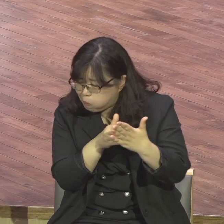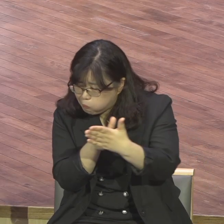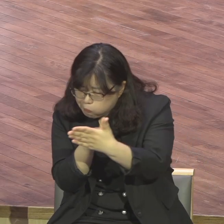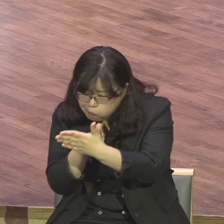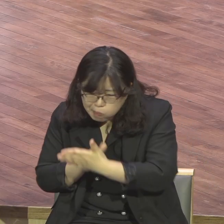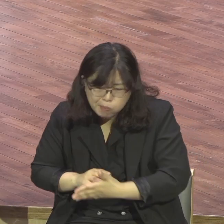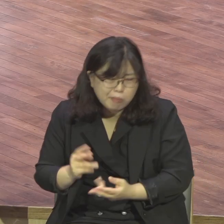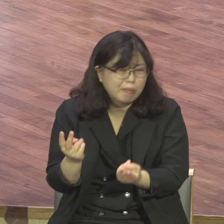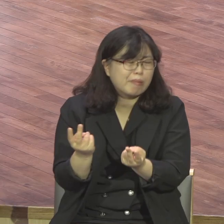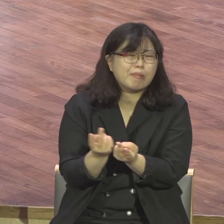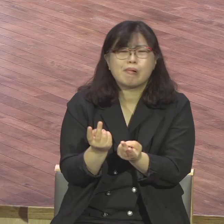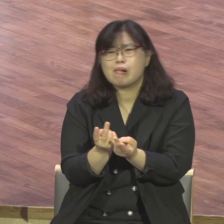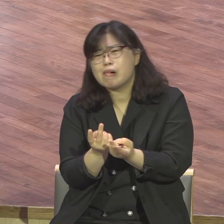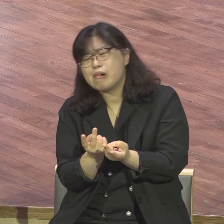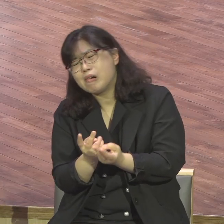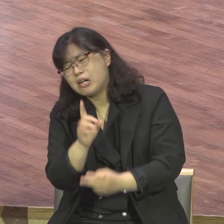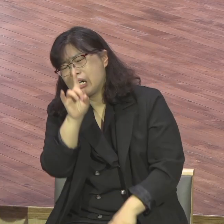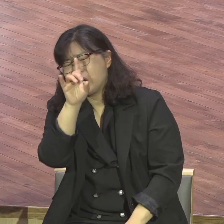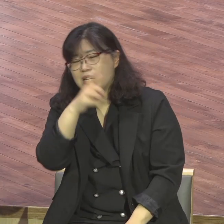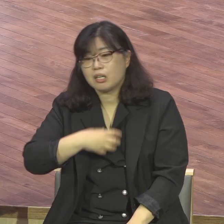다 틀린 거예요